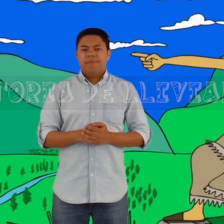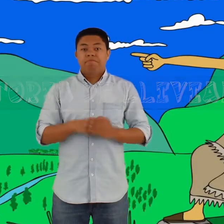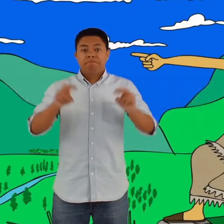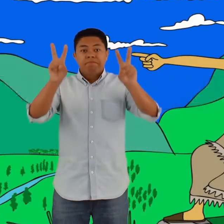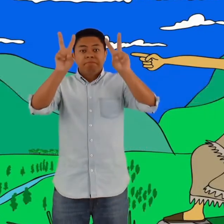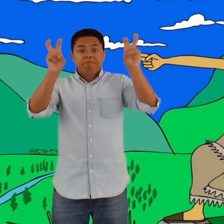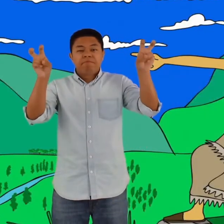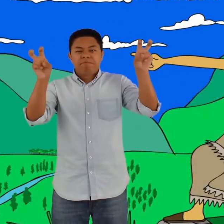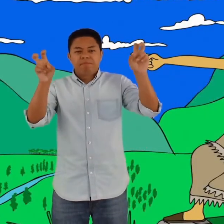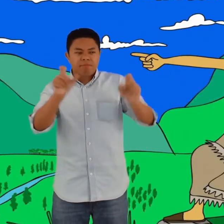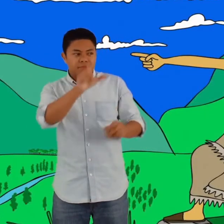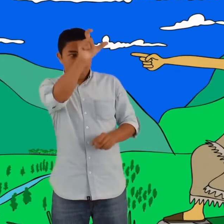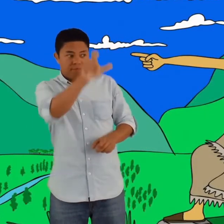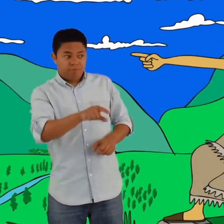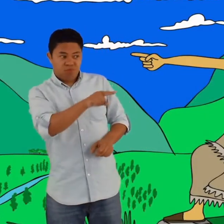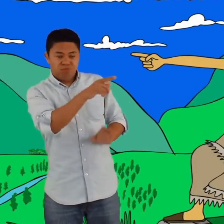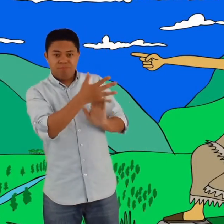La historia de Yivian